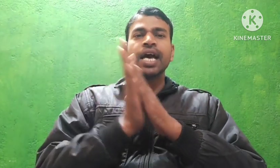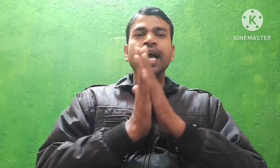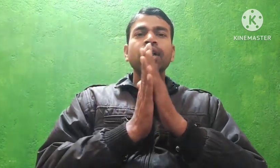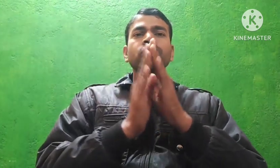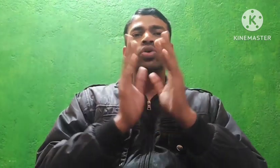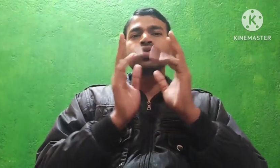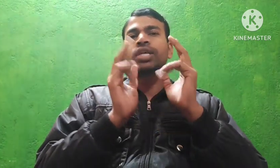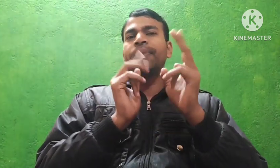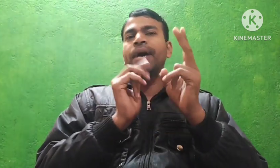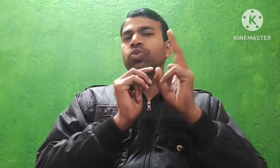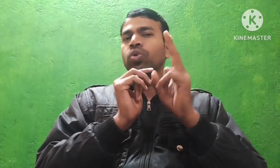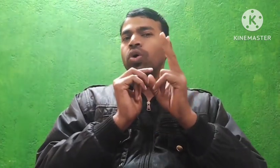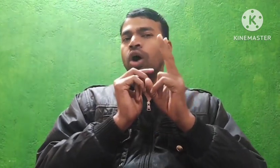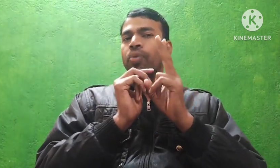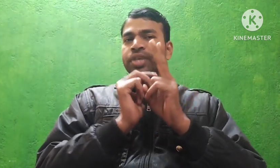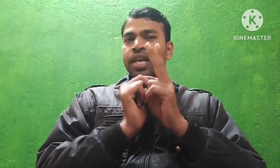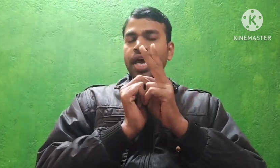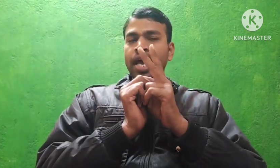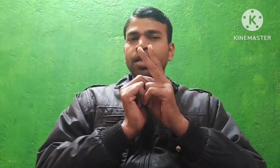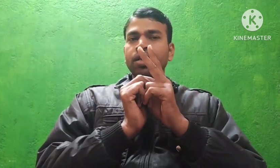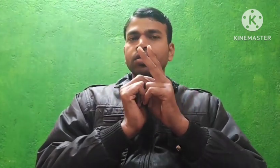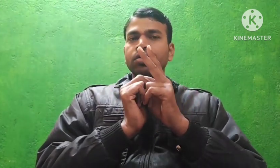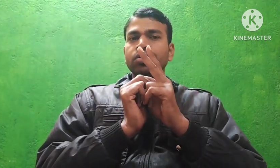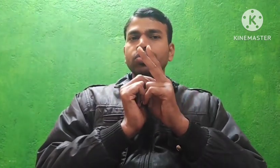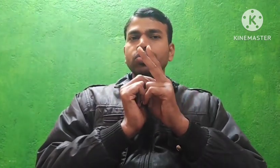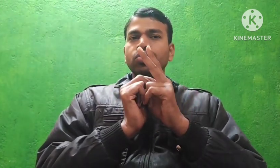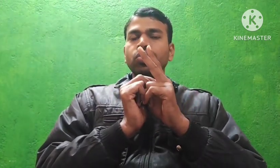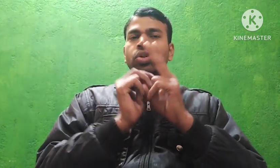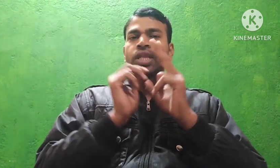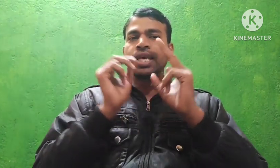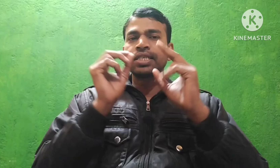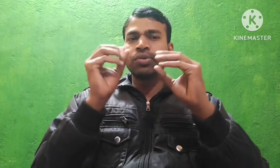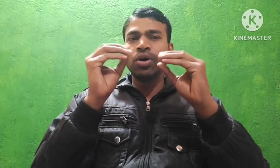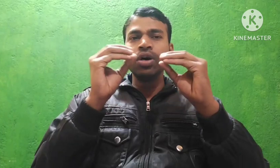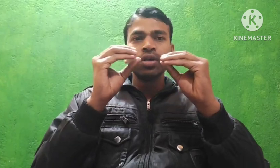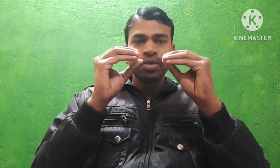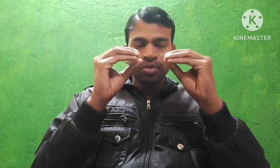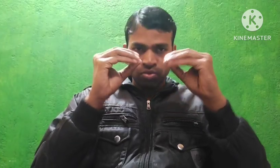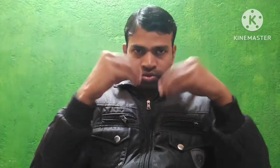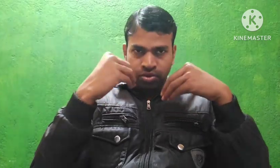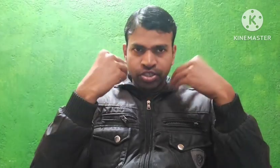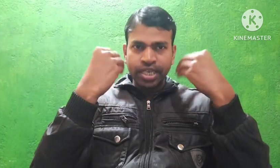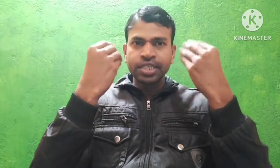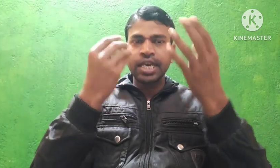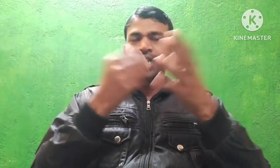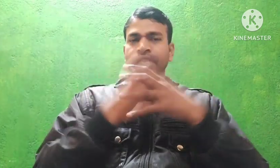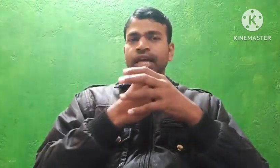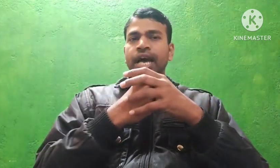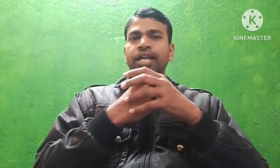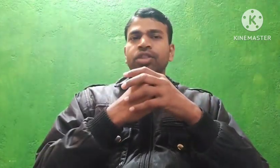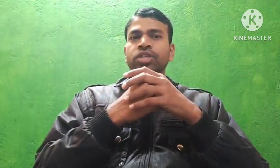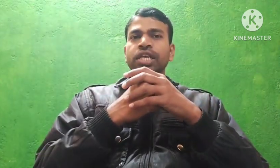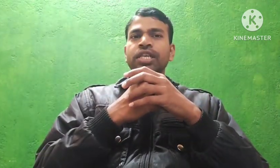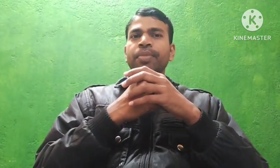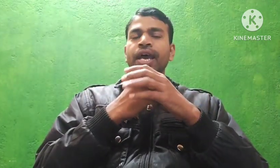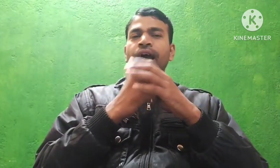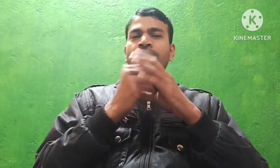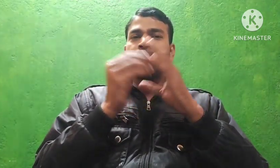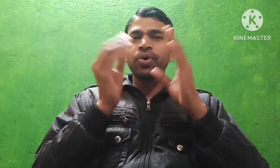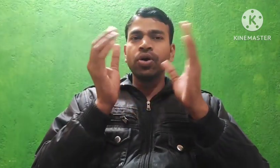है तो उसके पास दो ऑप्षन है दो तरह से वो चेंज कर सकता है तो चलिए मैं आपको